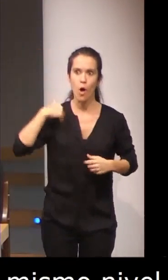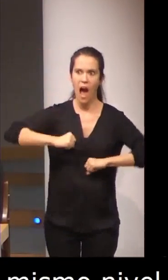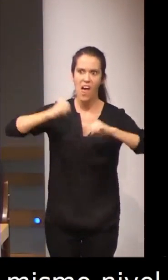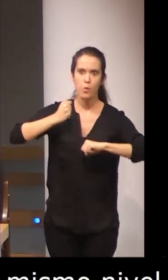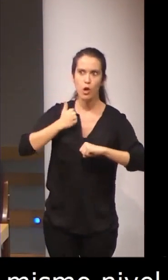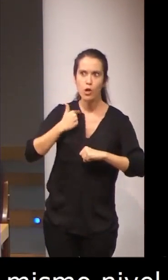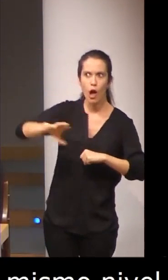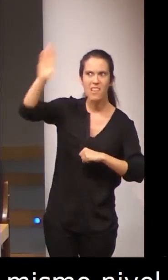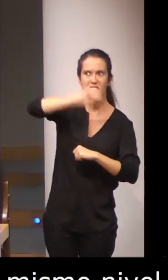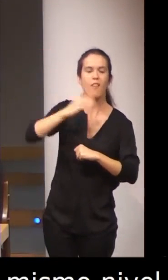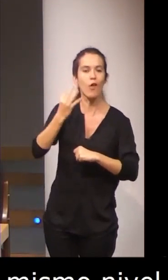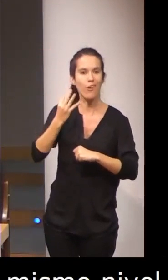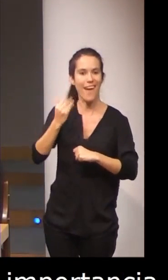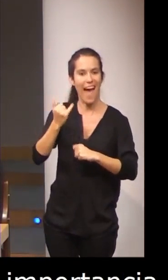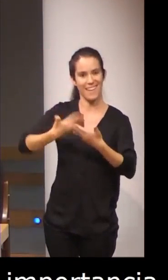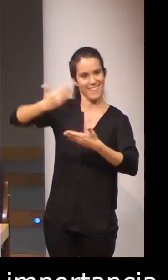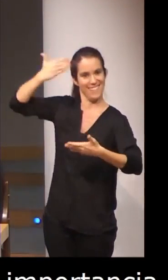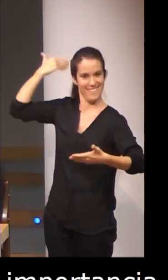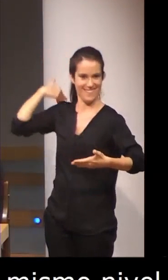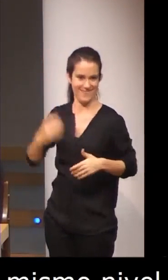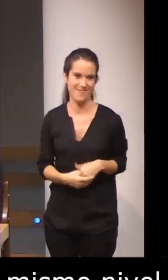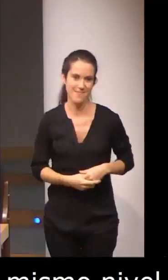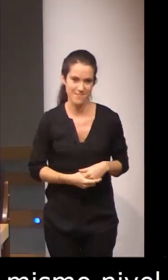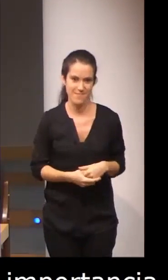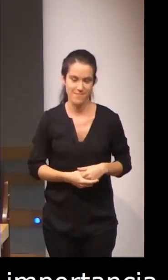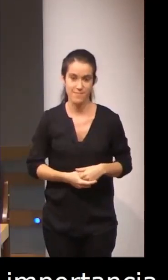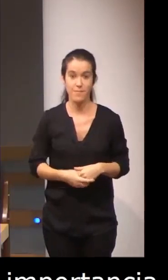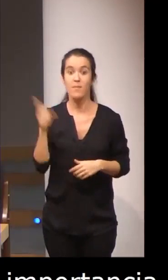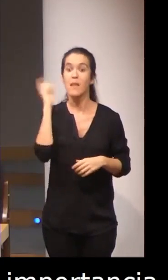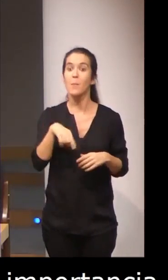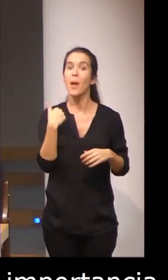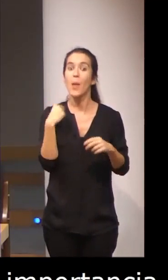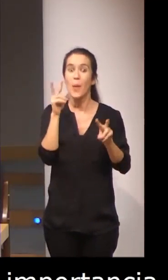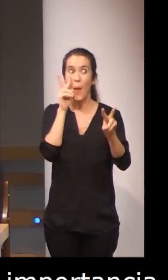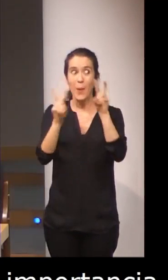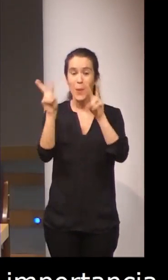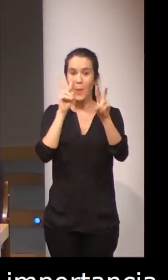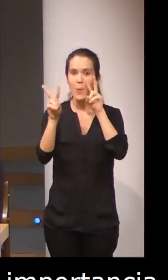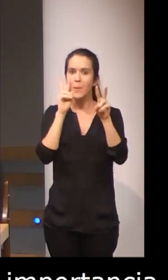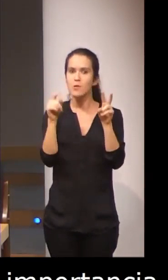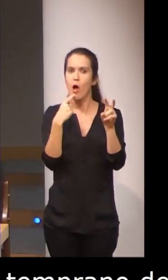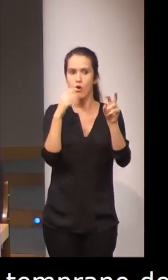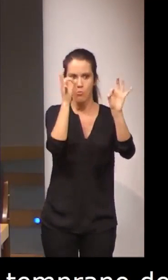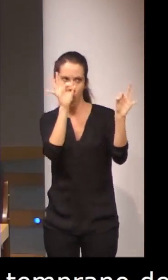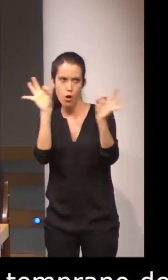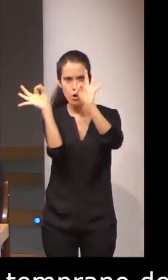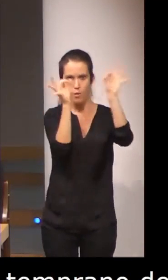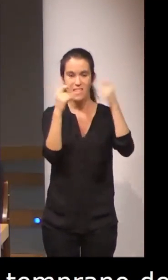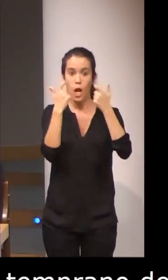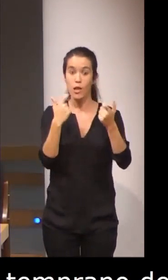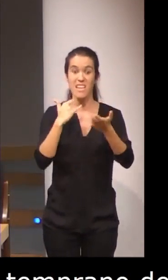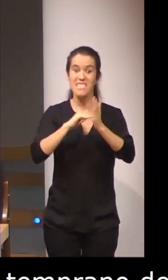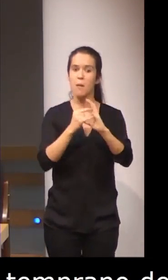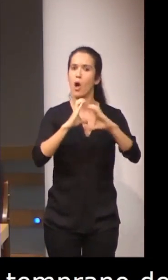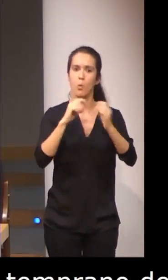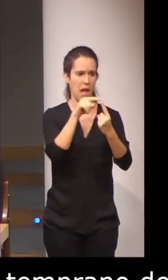edad más adulta. En cuanto al patrón visual, pues hemos visto que en cualquiera de los sistemas de comunicación